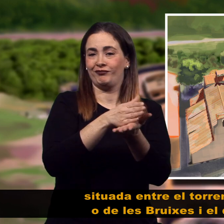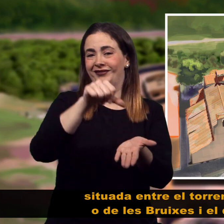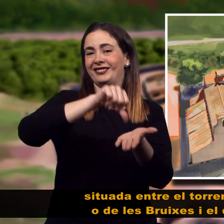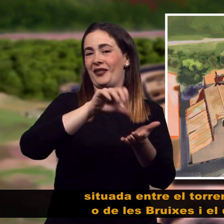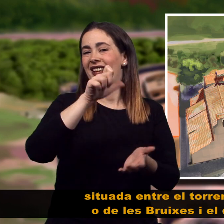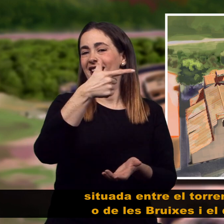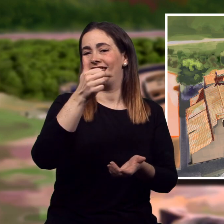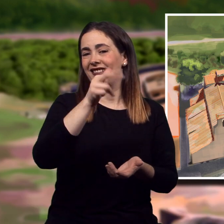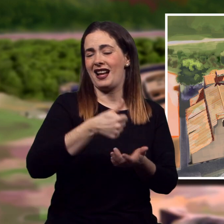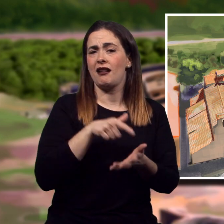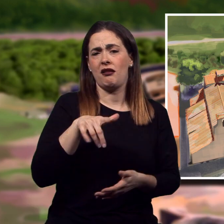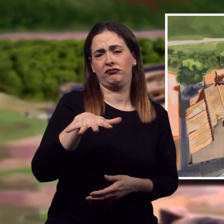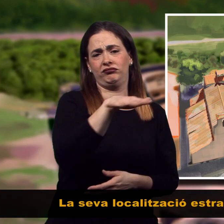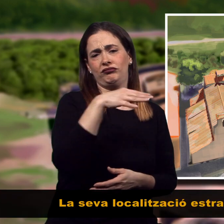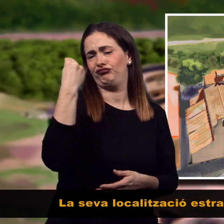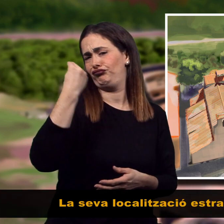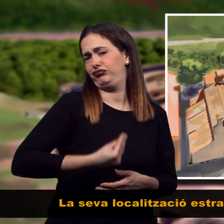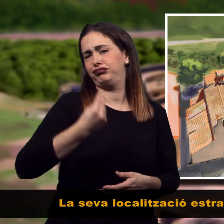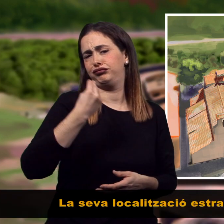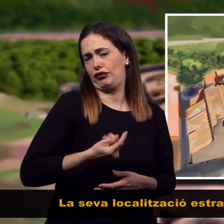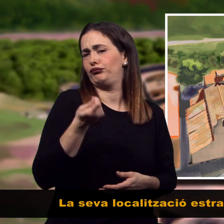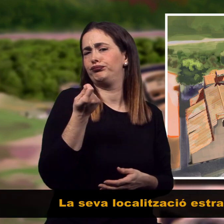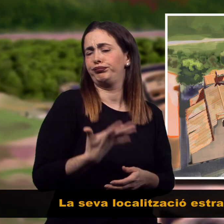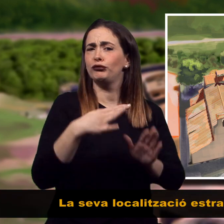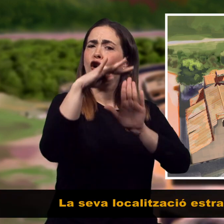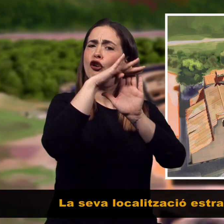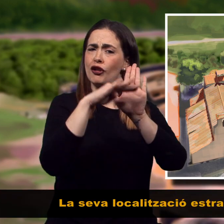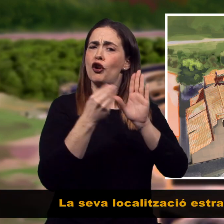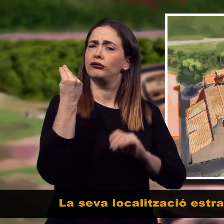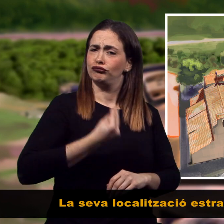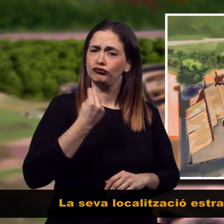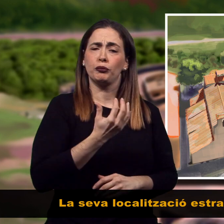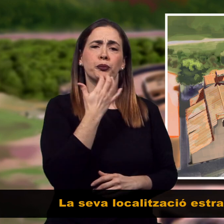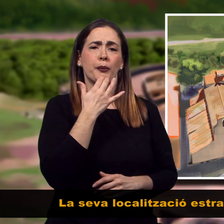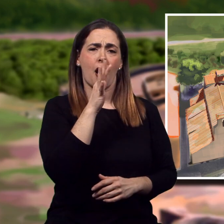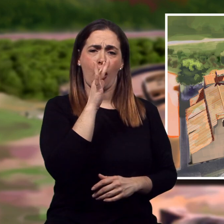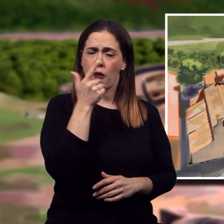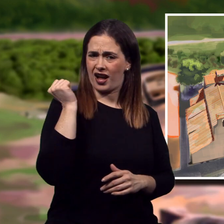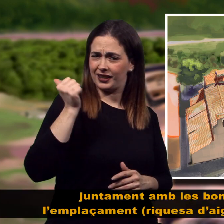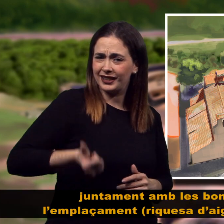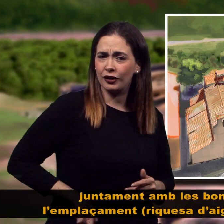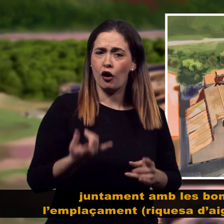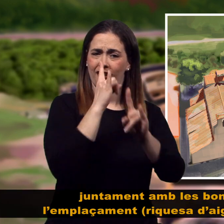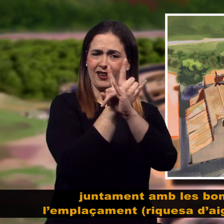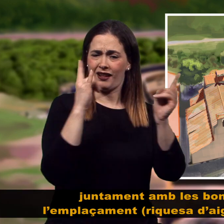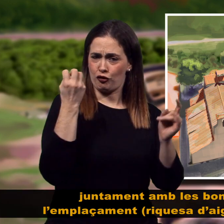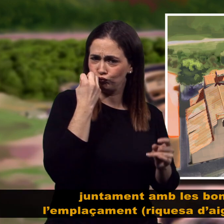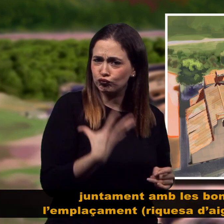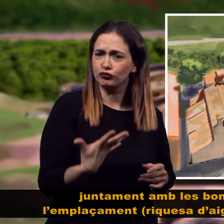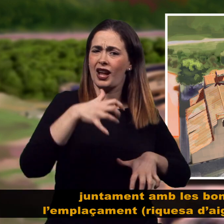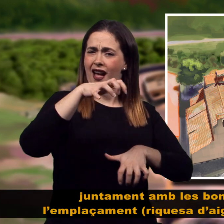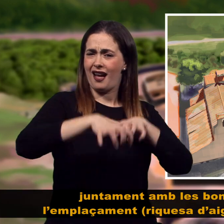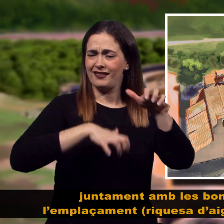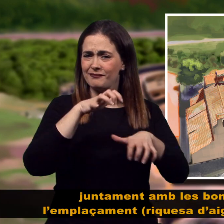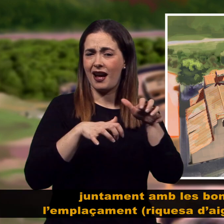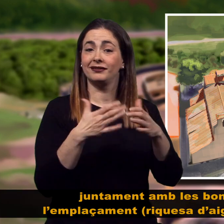La seva localització, estratègica i privilegiada, juntament amb les bones condicions de l'emplaçament, riquesa d'aigua,